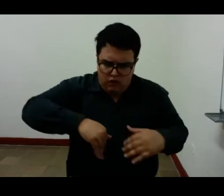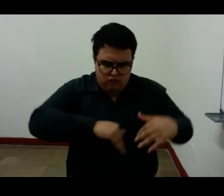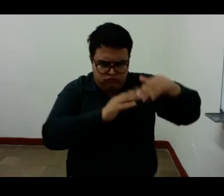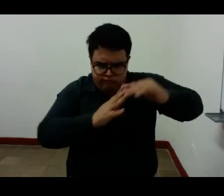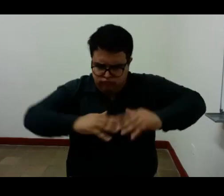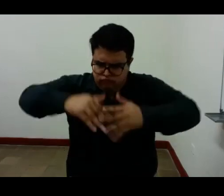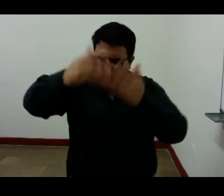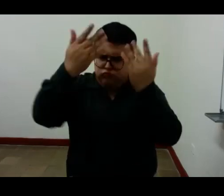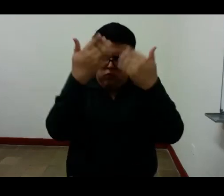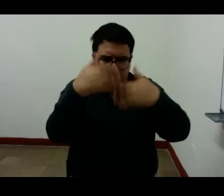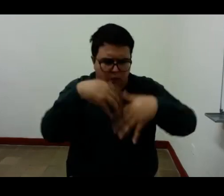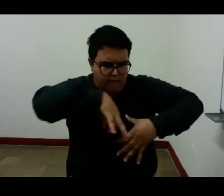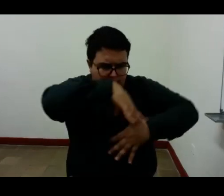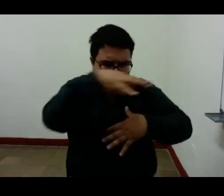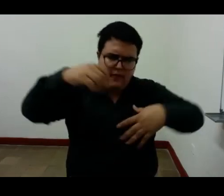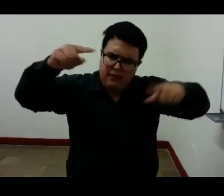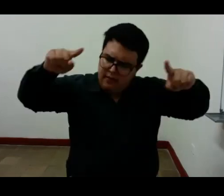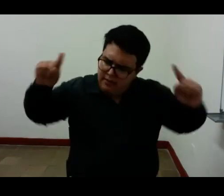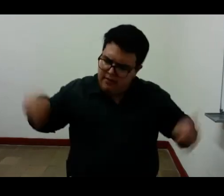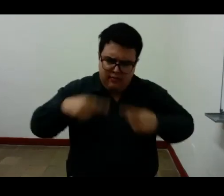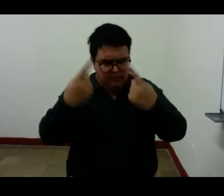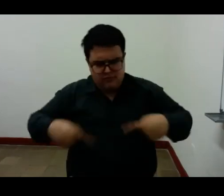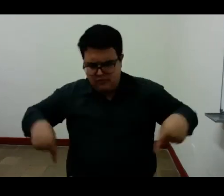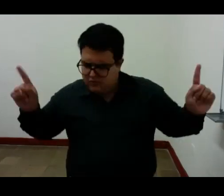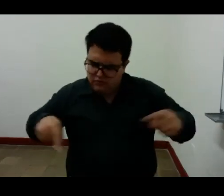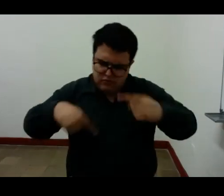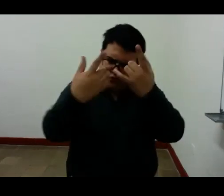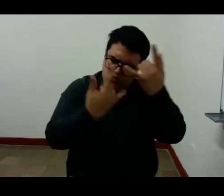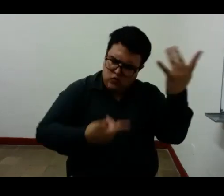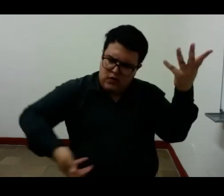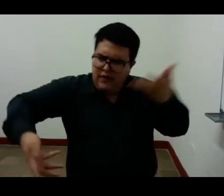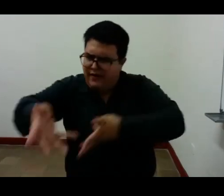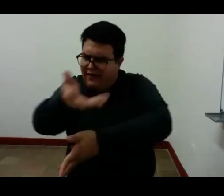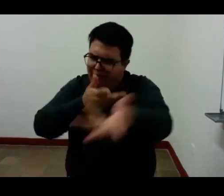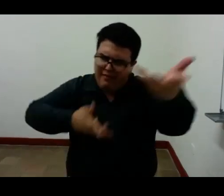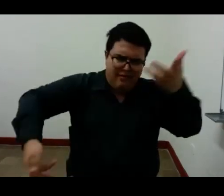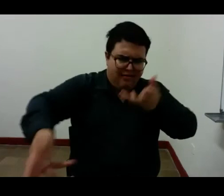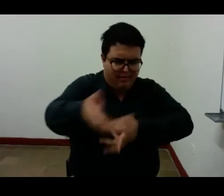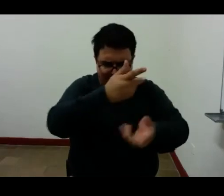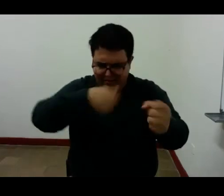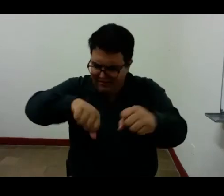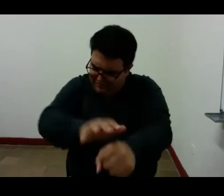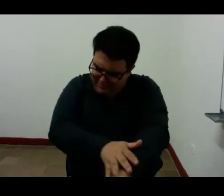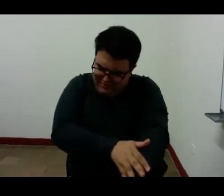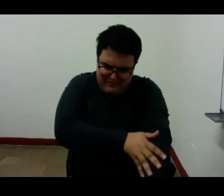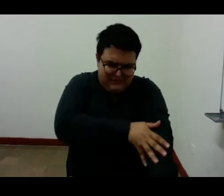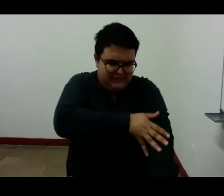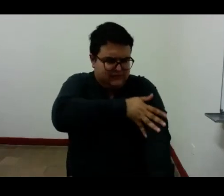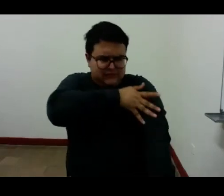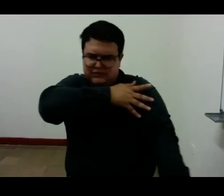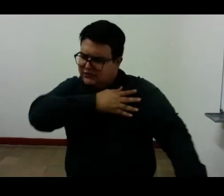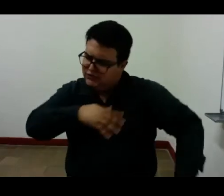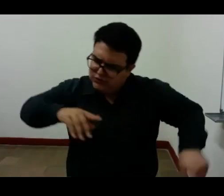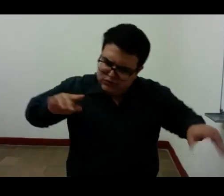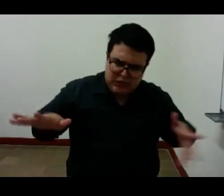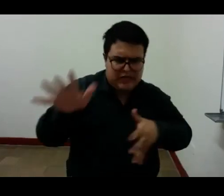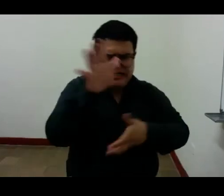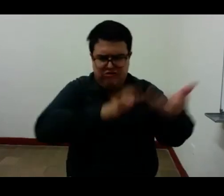incompatibles y análogas hay una orquesta en mi sangre de barullo de